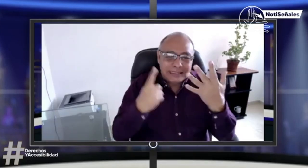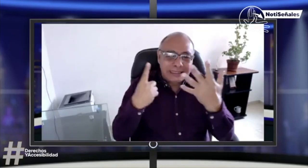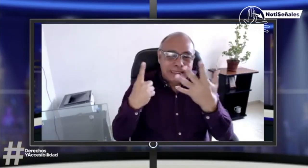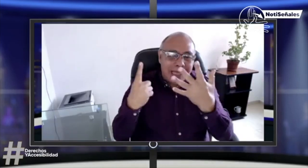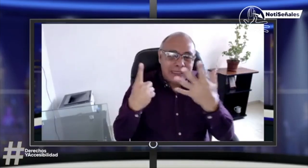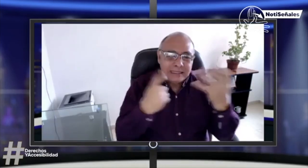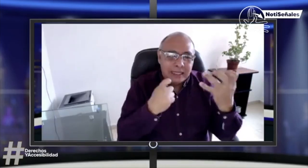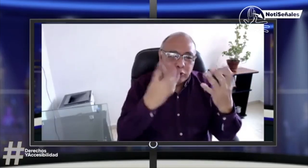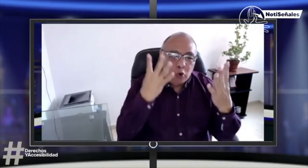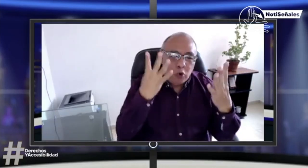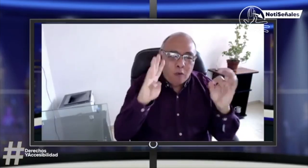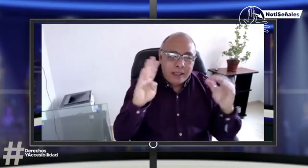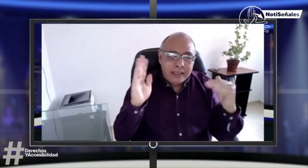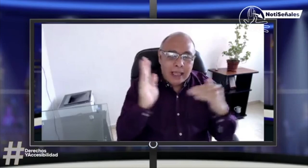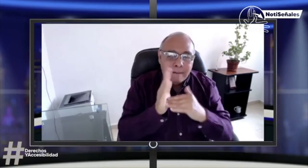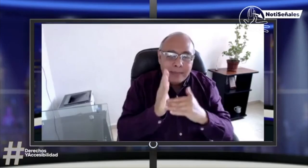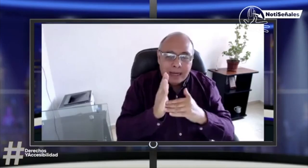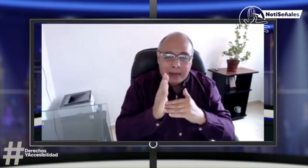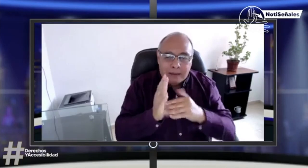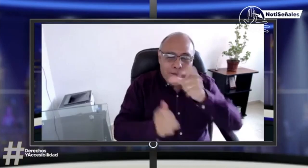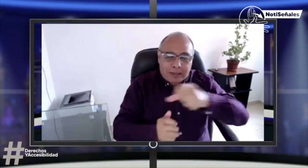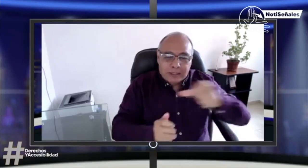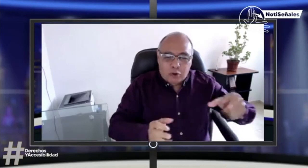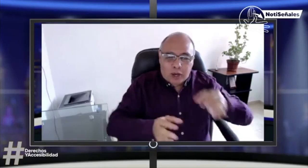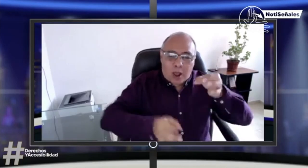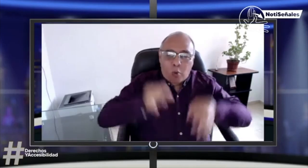establecen estos roles, como había dicho Paula,